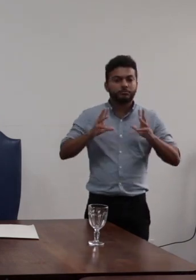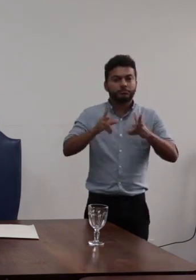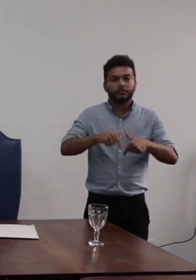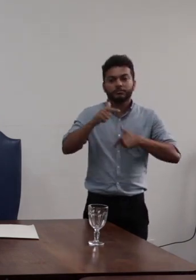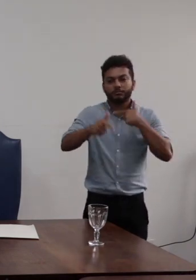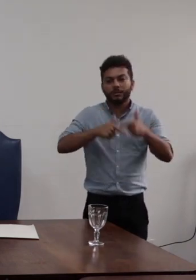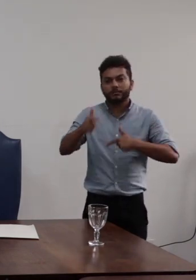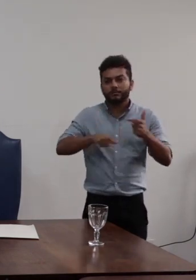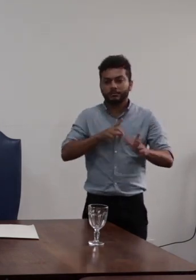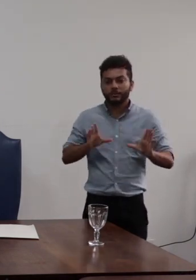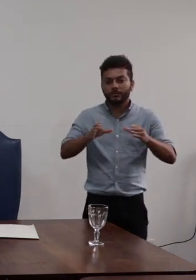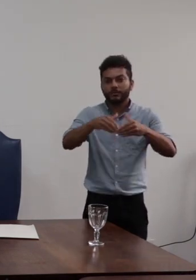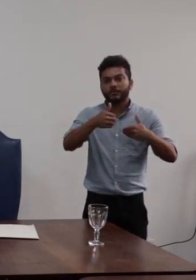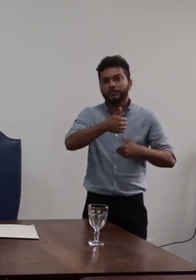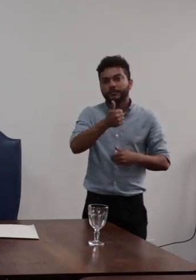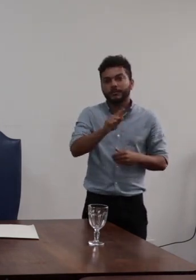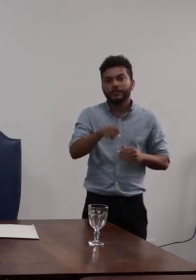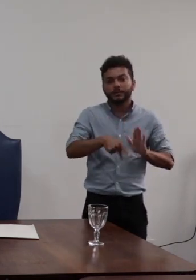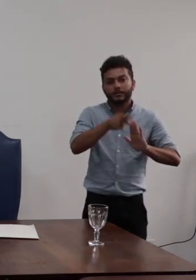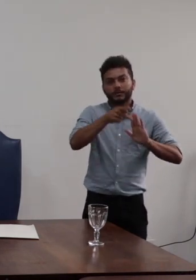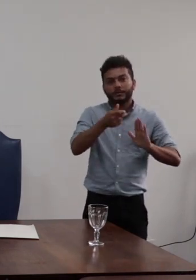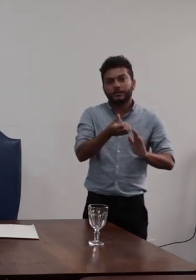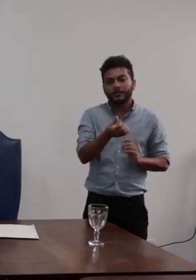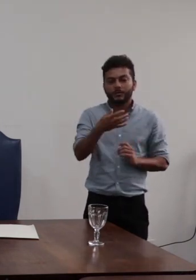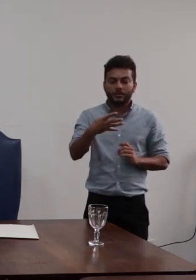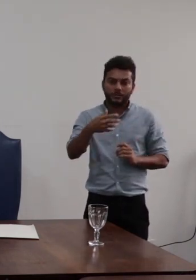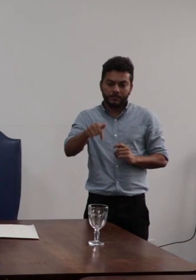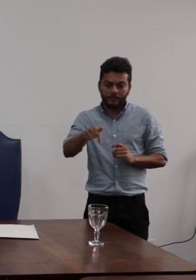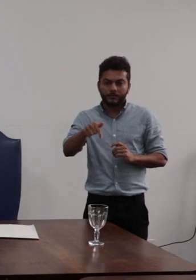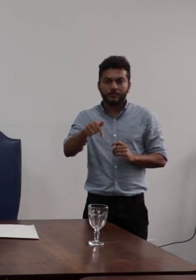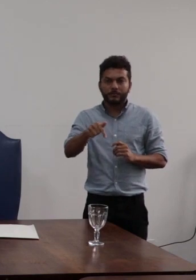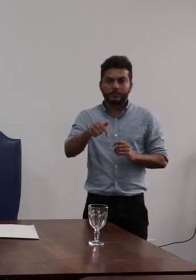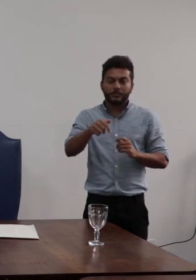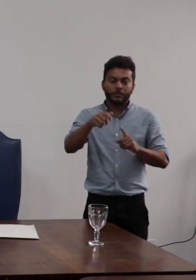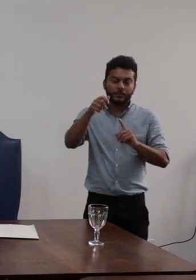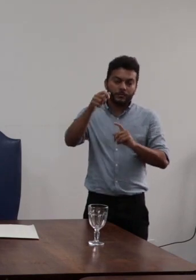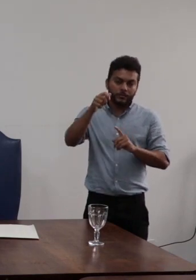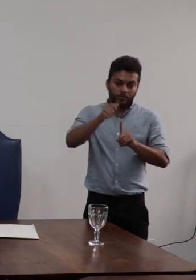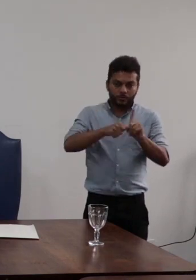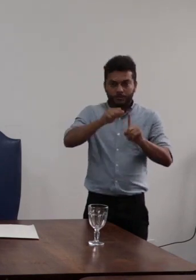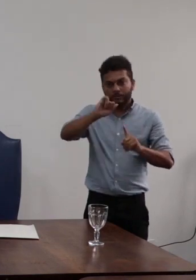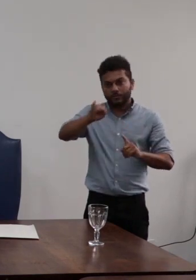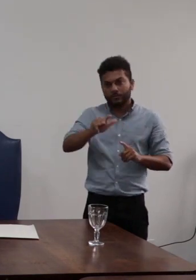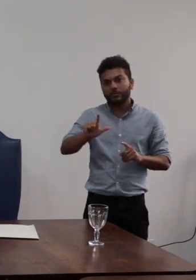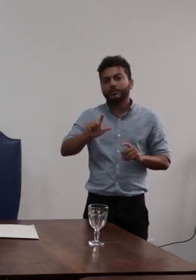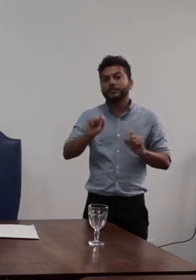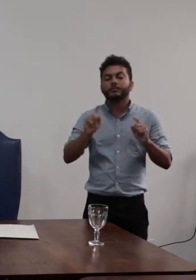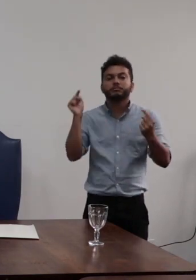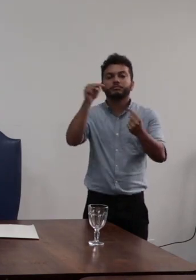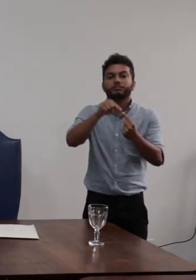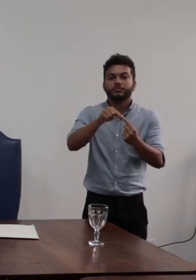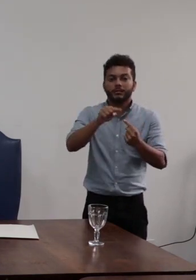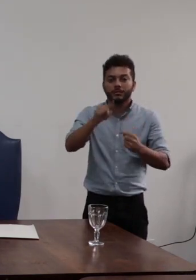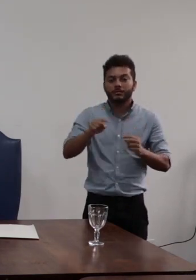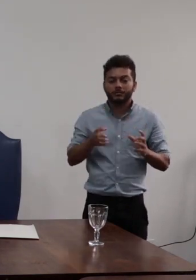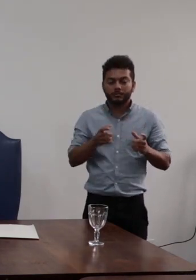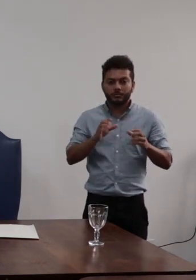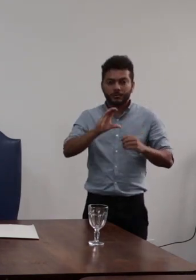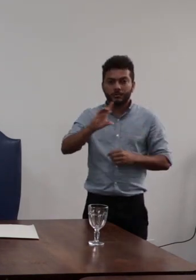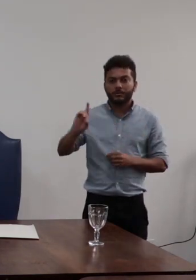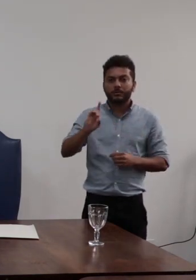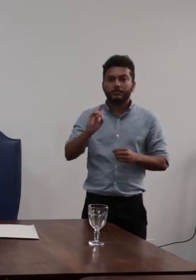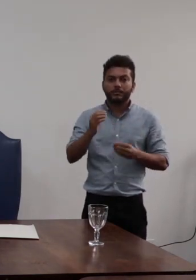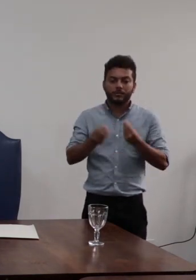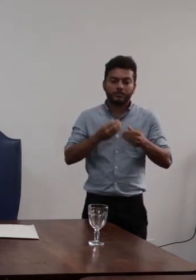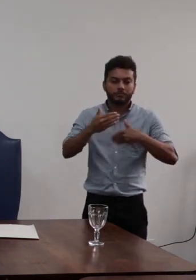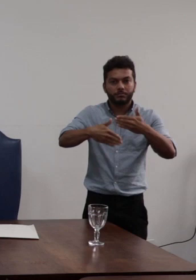a primeira comissão constituída pela portaria 647 de 8 de julho com o objetivo de coordenar o processo de